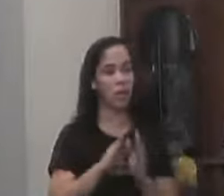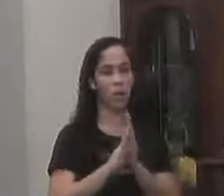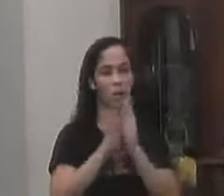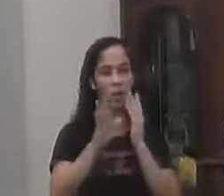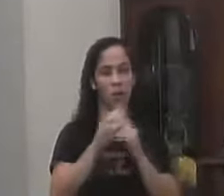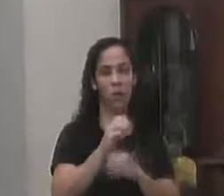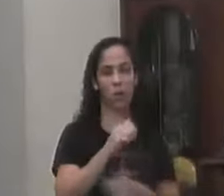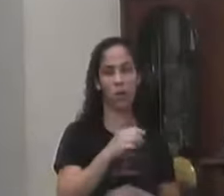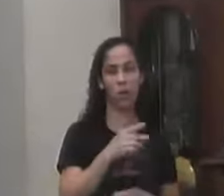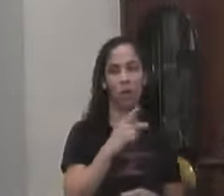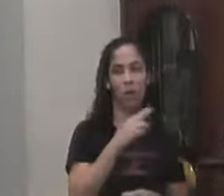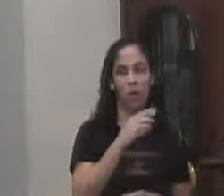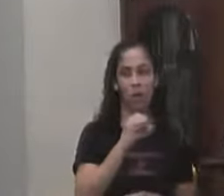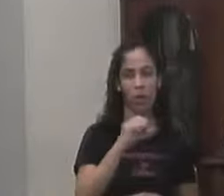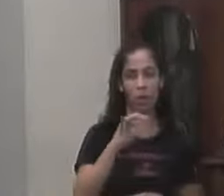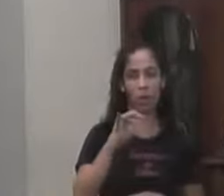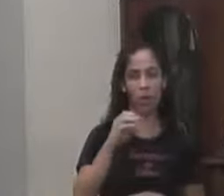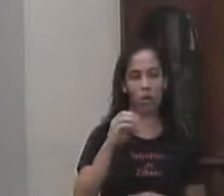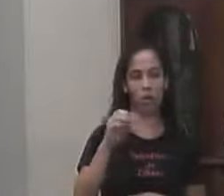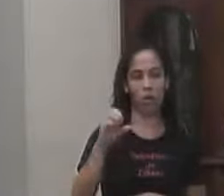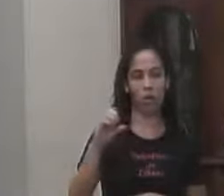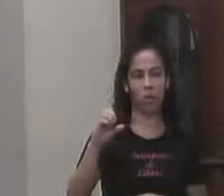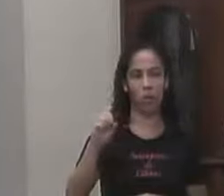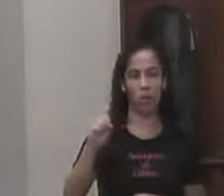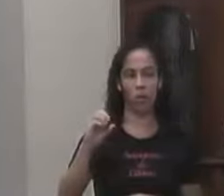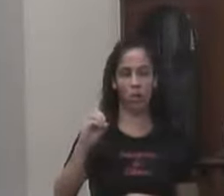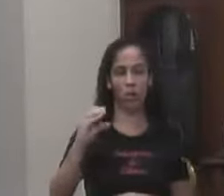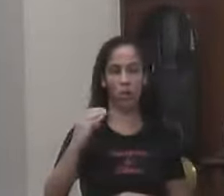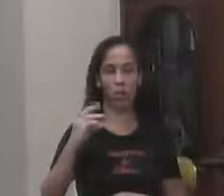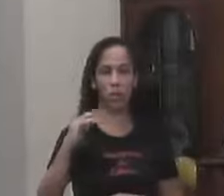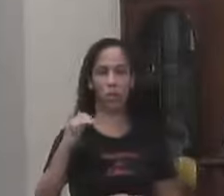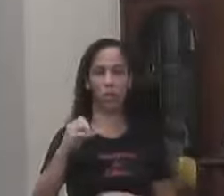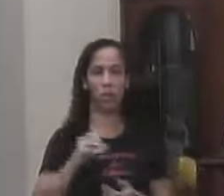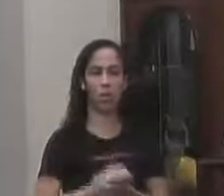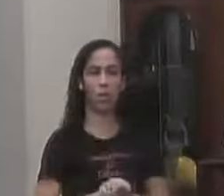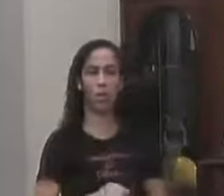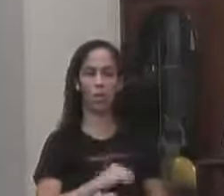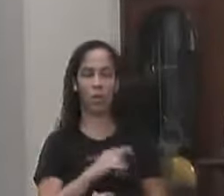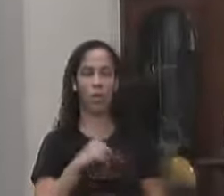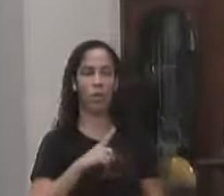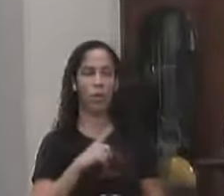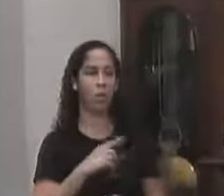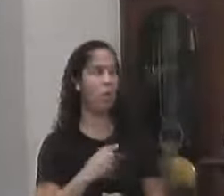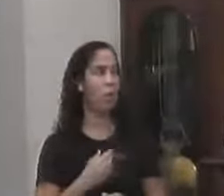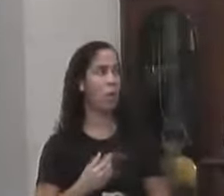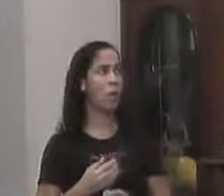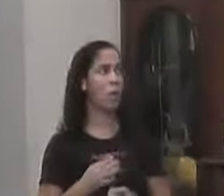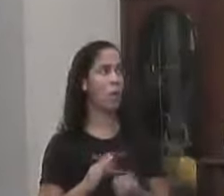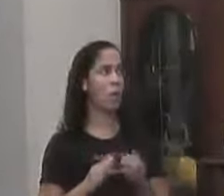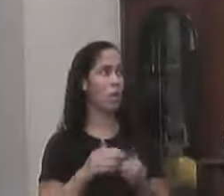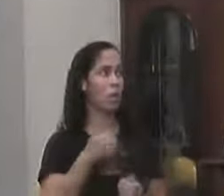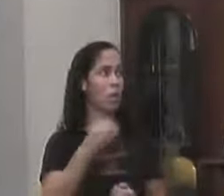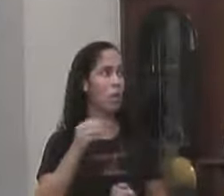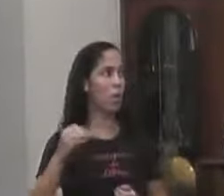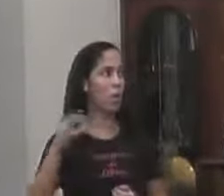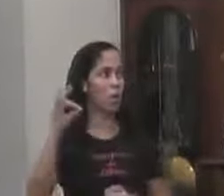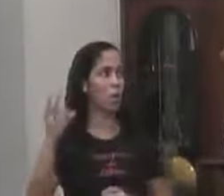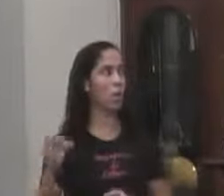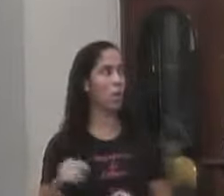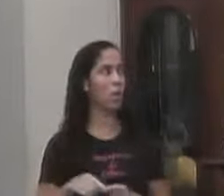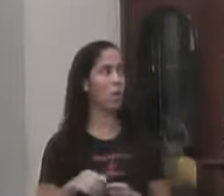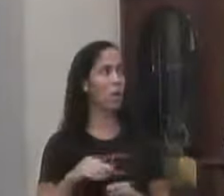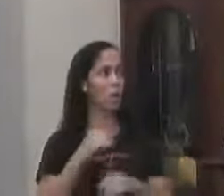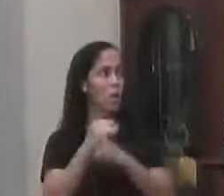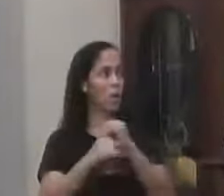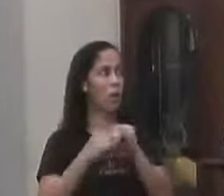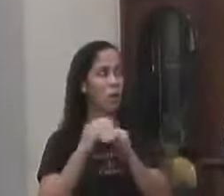Municipal Vou ver como é que está A fila No pronto-socorro Se tiver 100% Eu vou ligar A